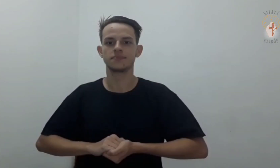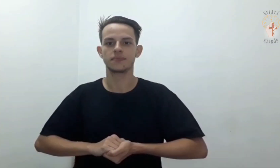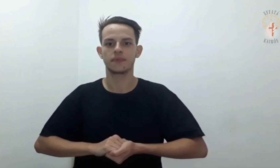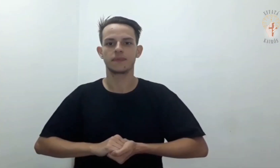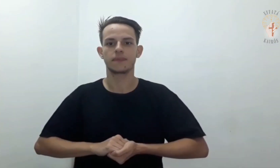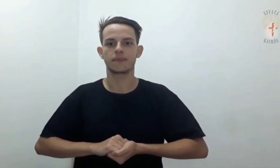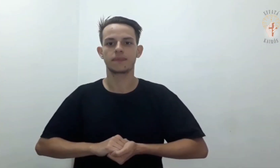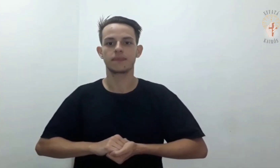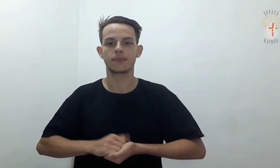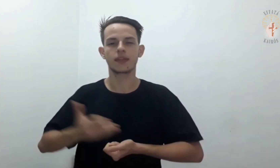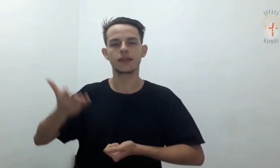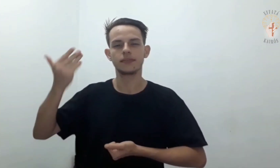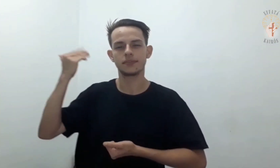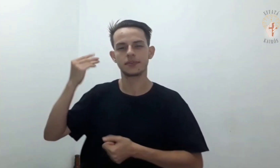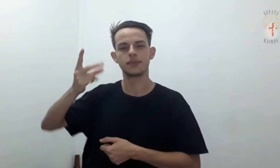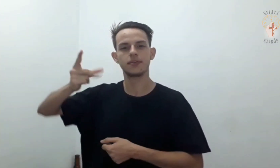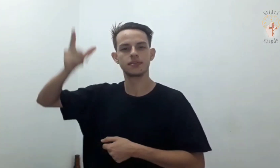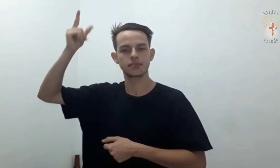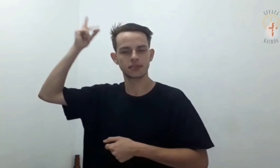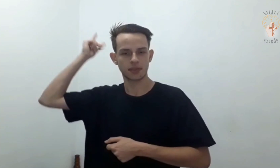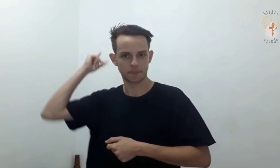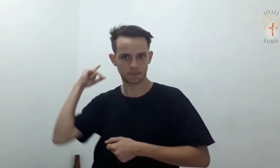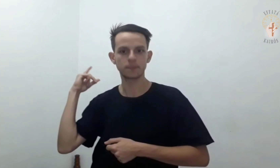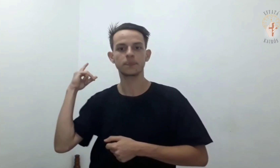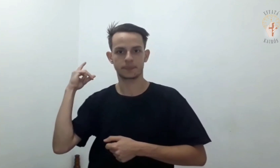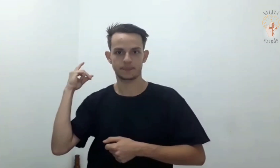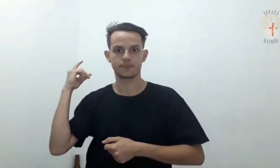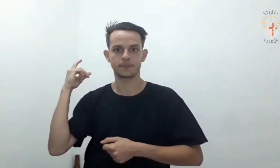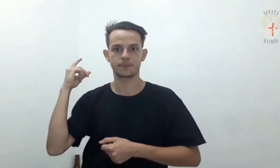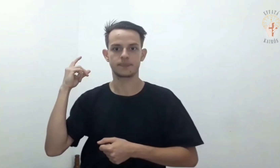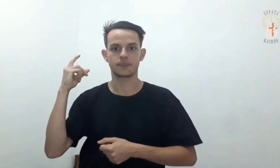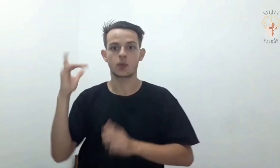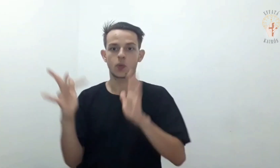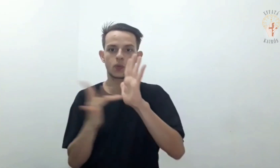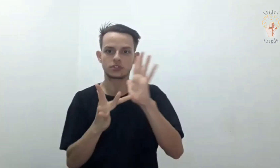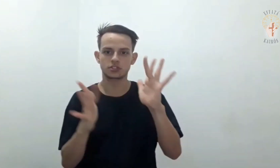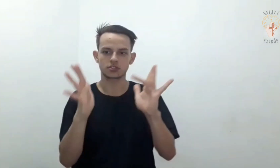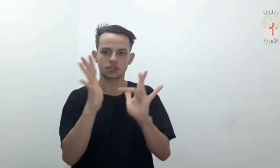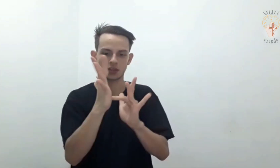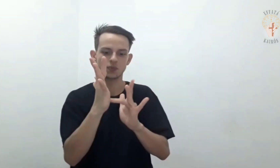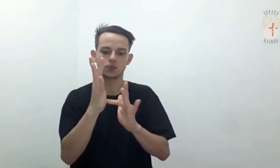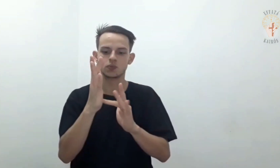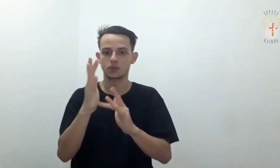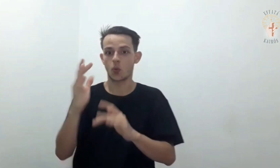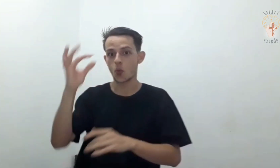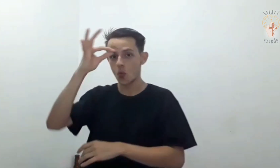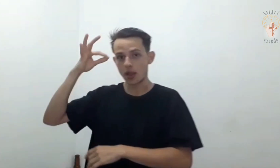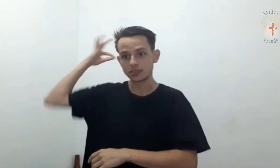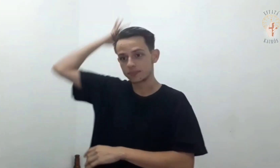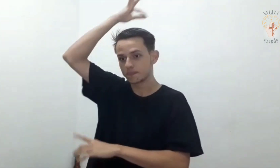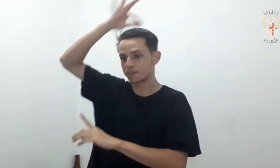Naquele tempo, o Espírito conduziu Jesus